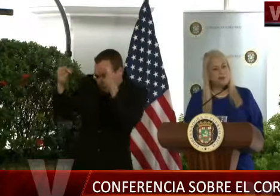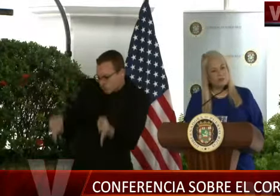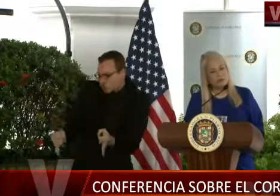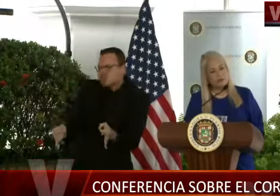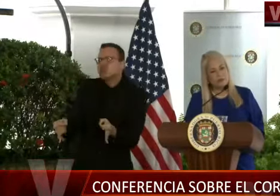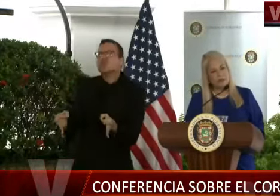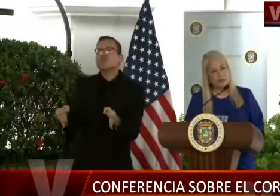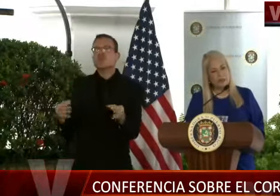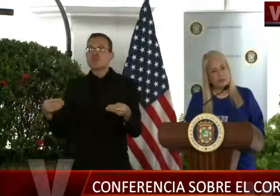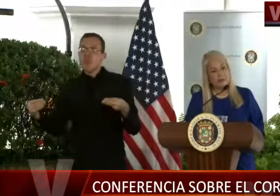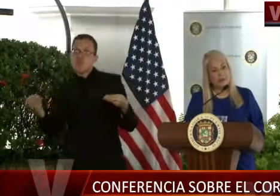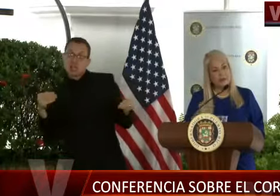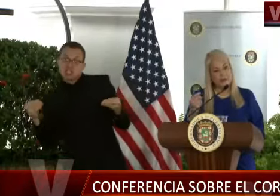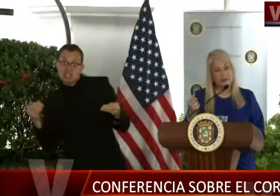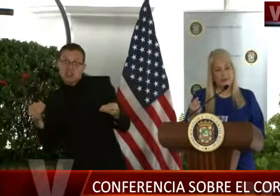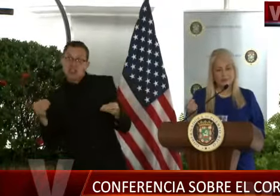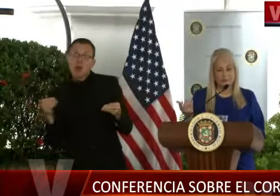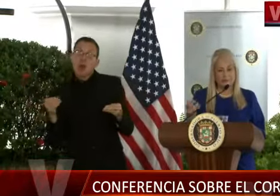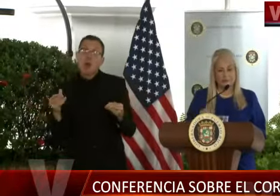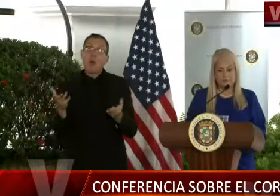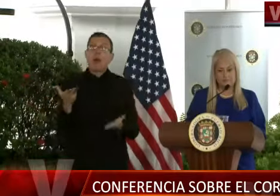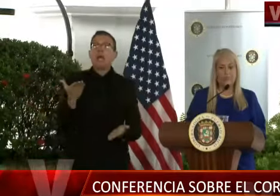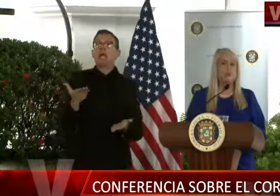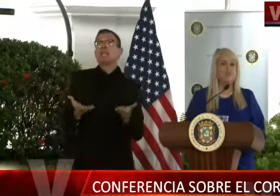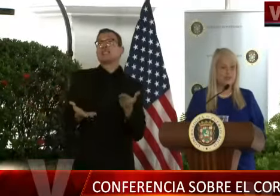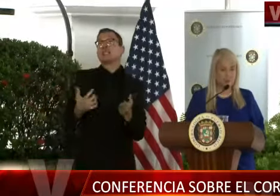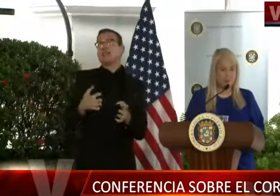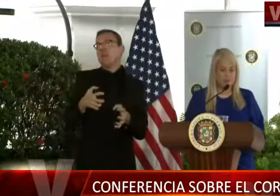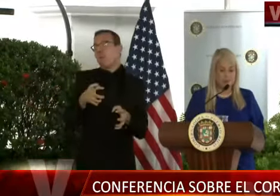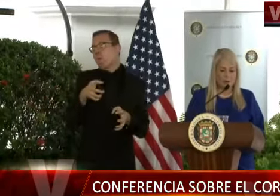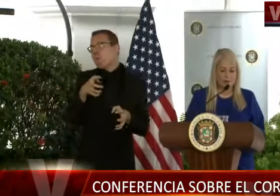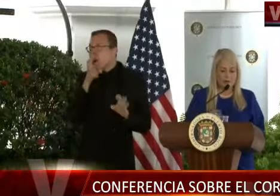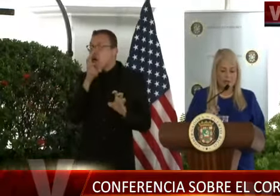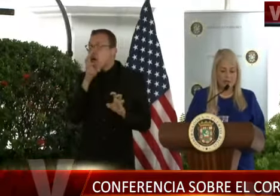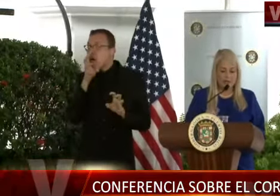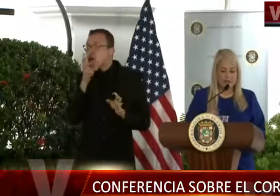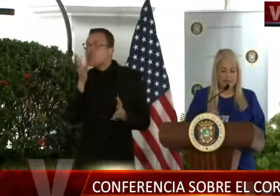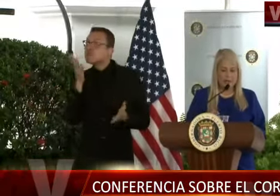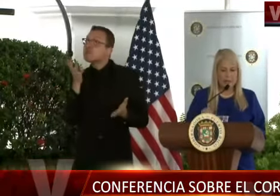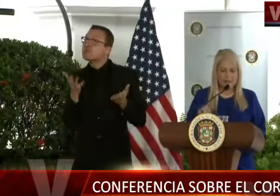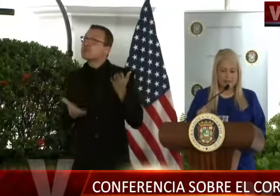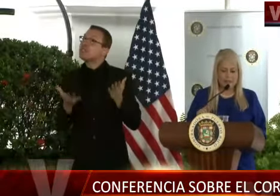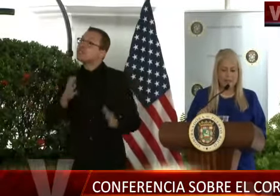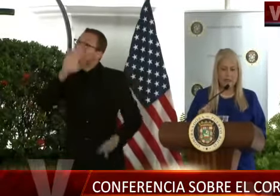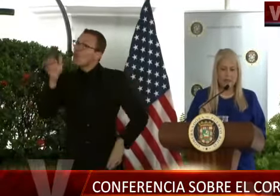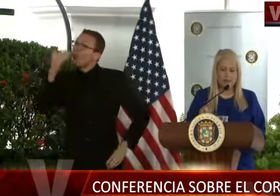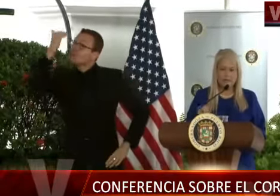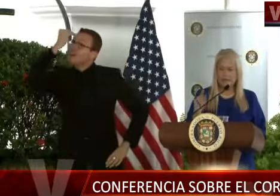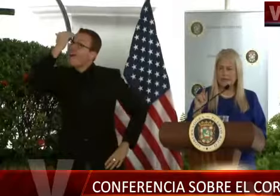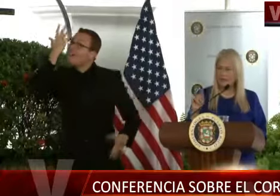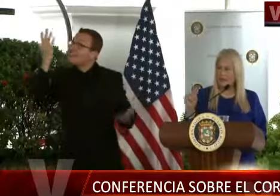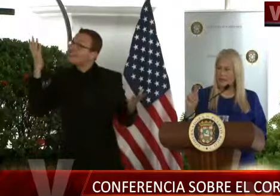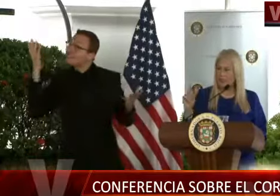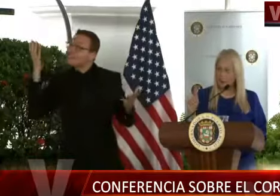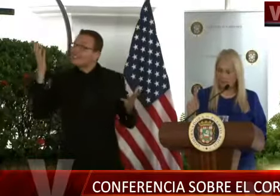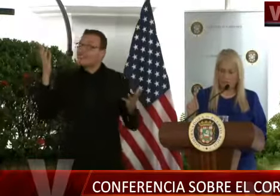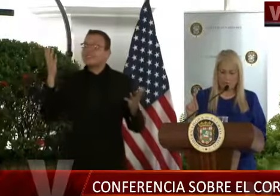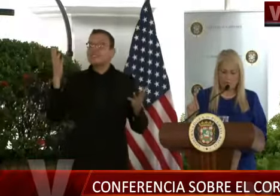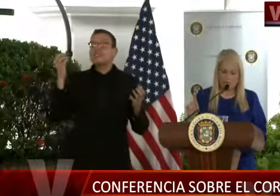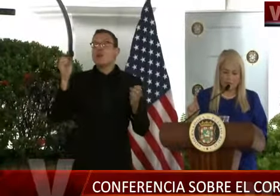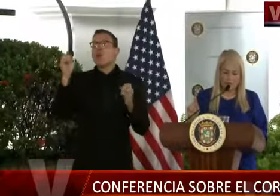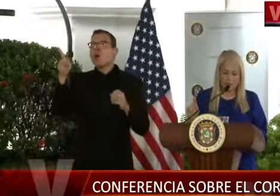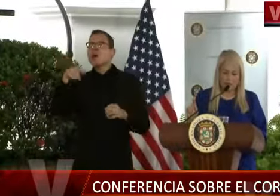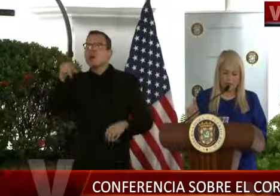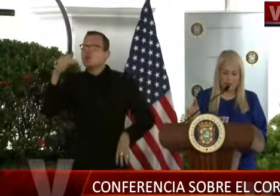o se van reforzando los mismos. Antes de que se retiren, quiero decirles, que sé que alguien había